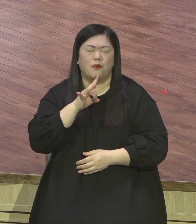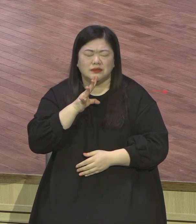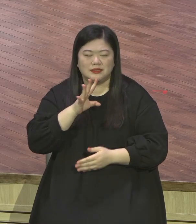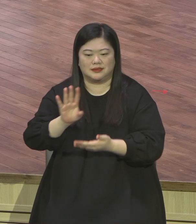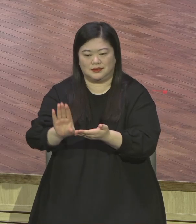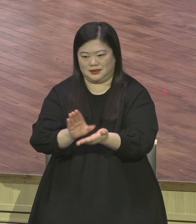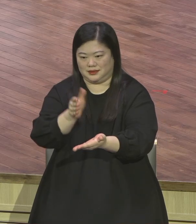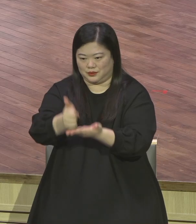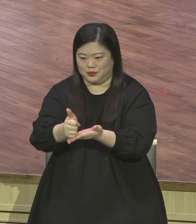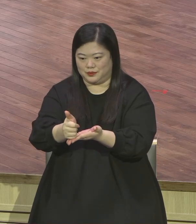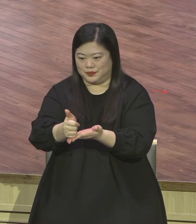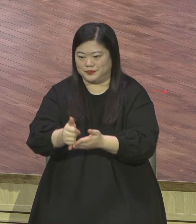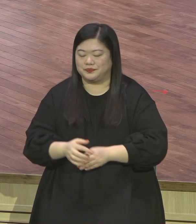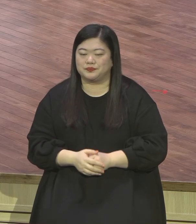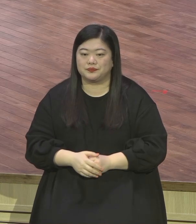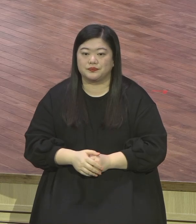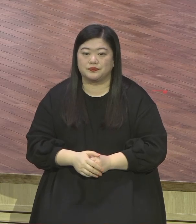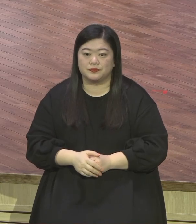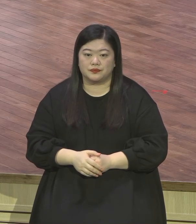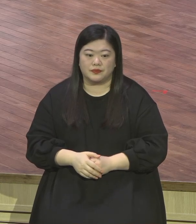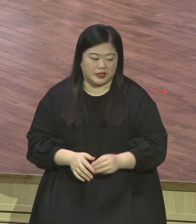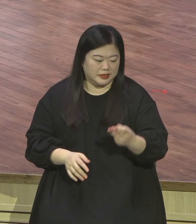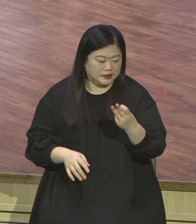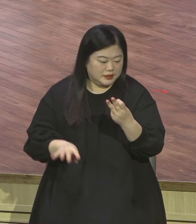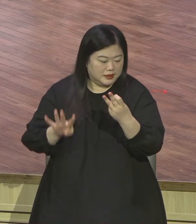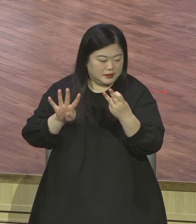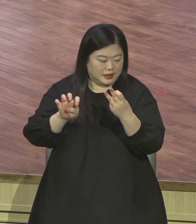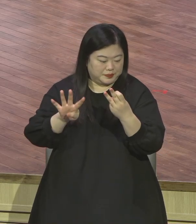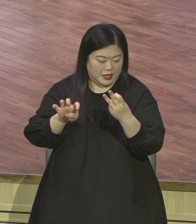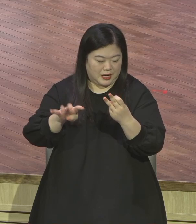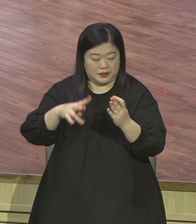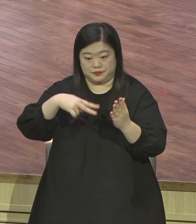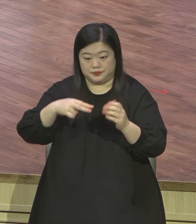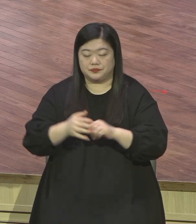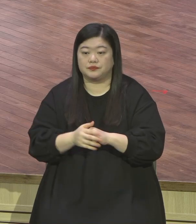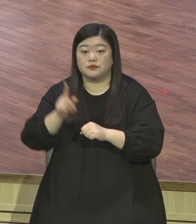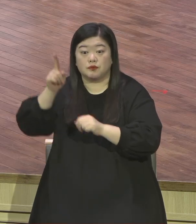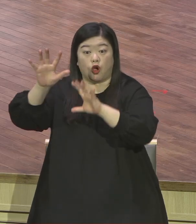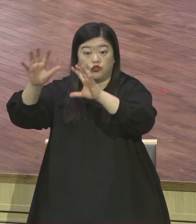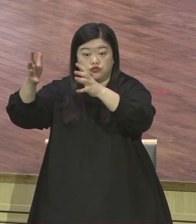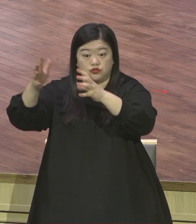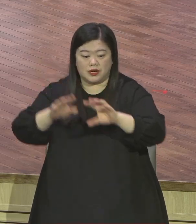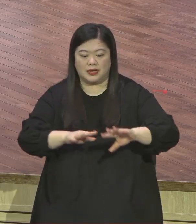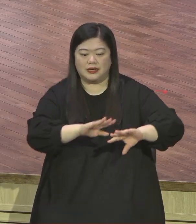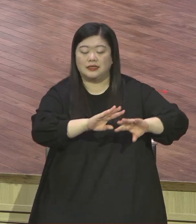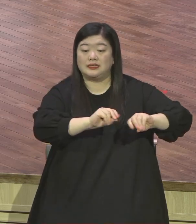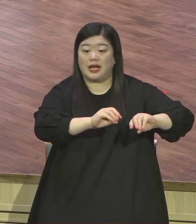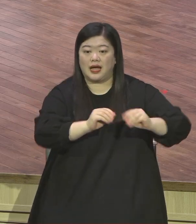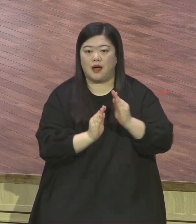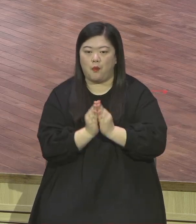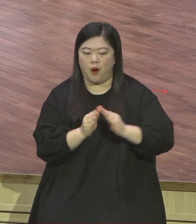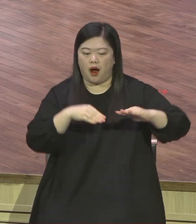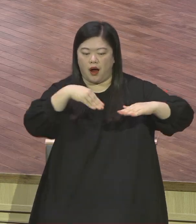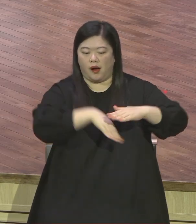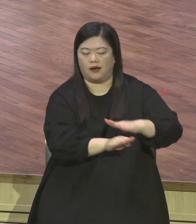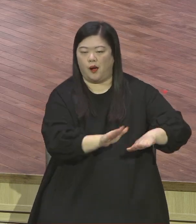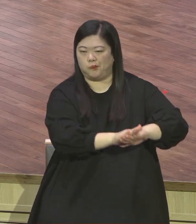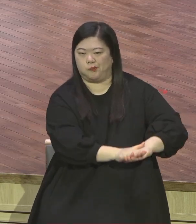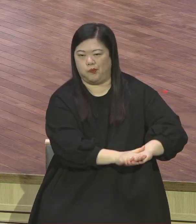44절 봅니다. 천국은 마치 밭에 감춘 부하와 같으니 사람이 이를 발견한 후